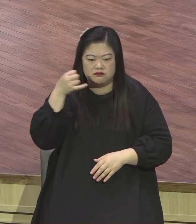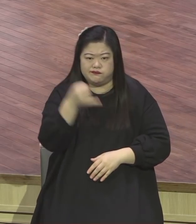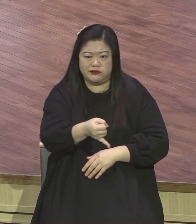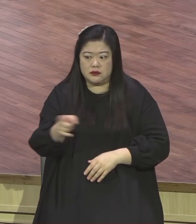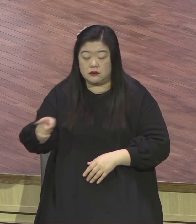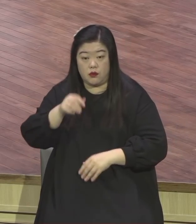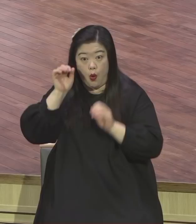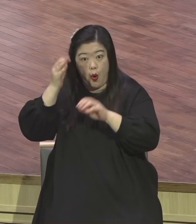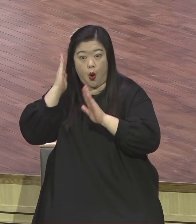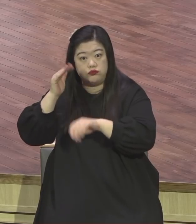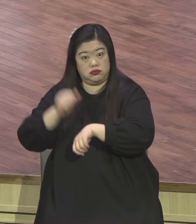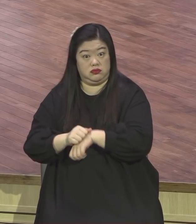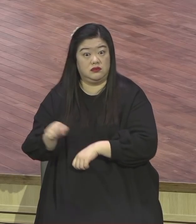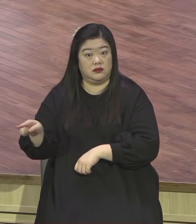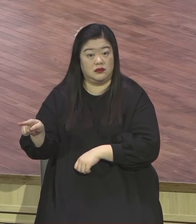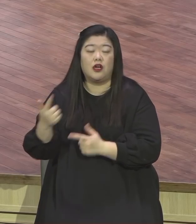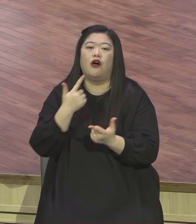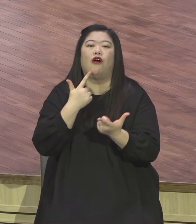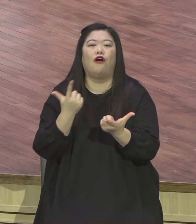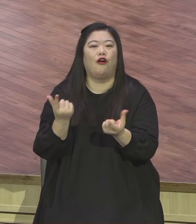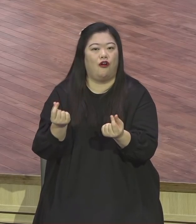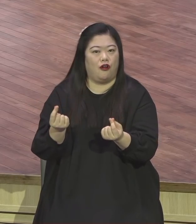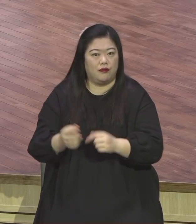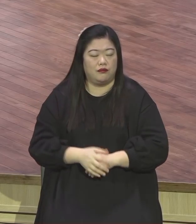백배의 결실을 맺을 수 있고 하나도 맺을 수 없다.